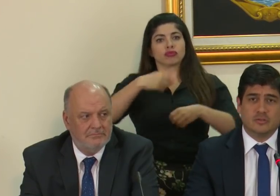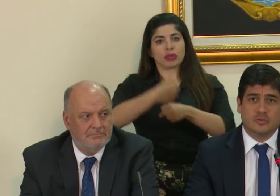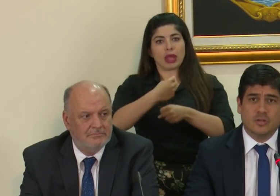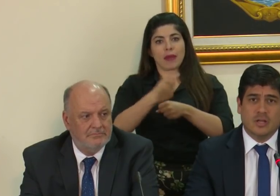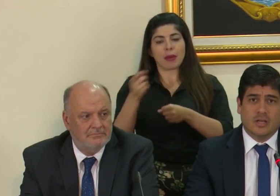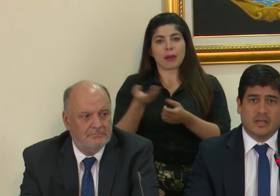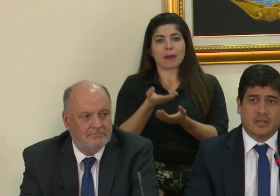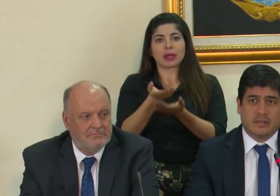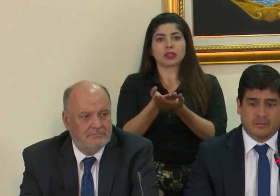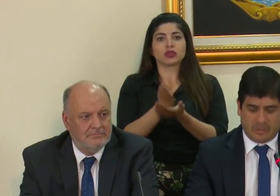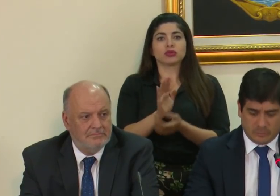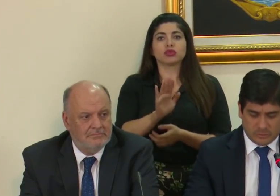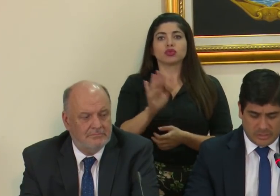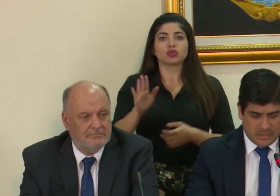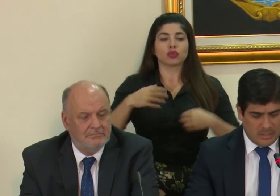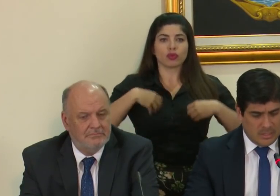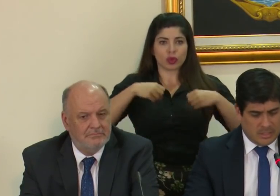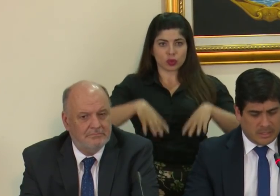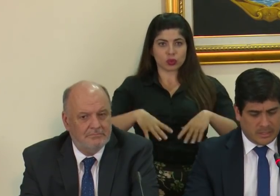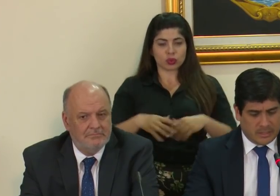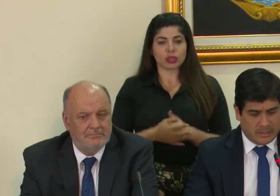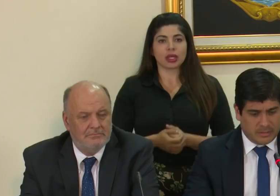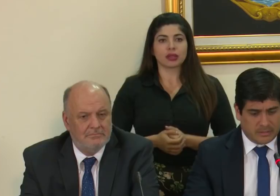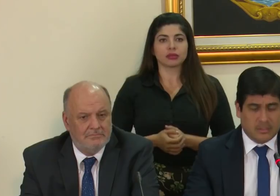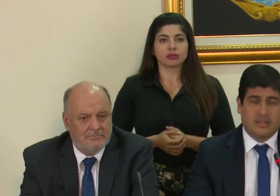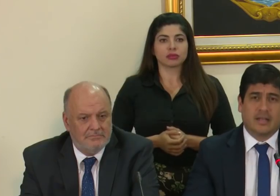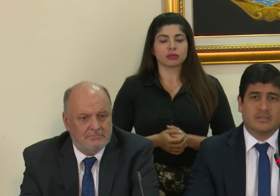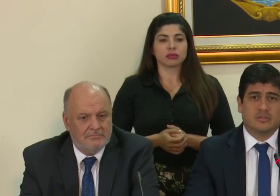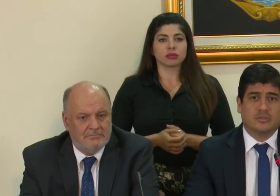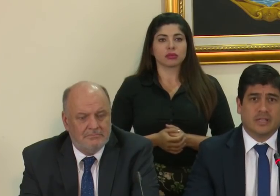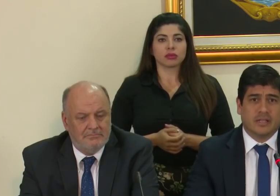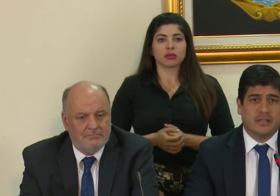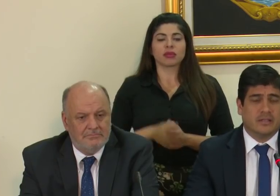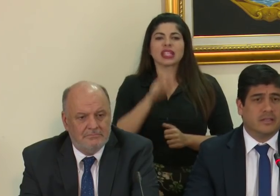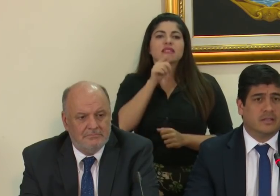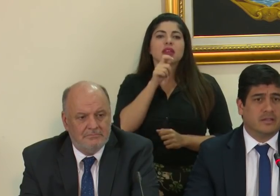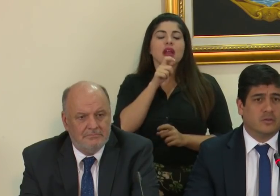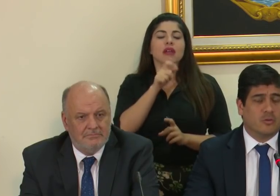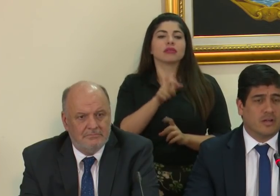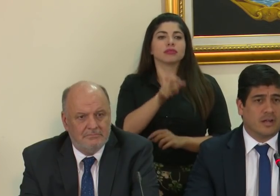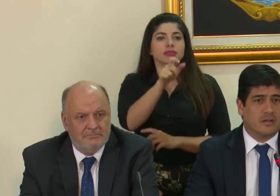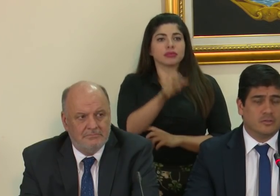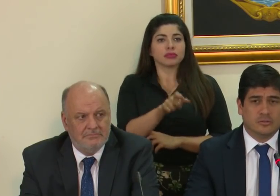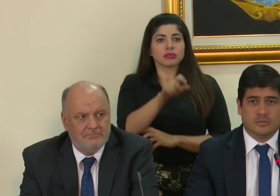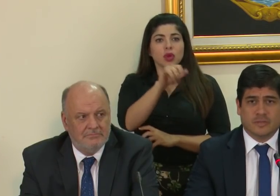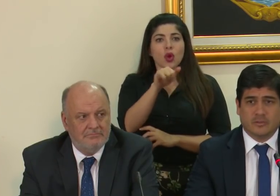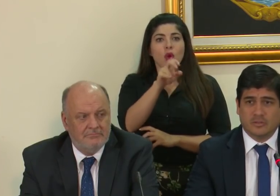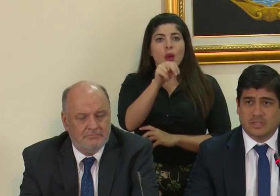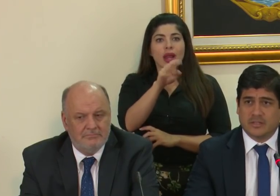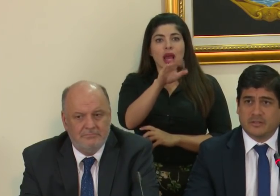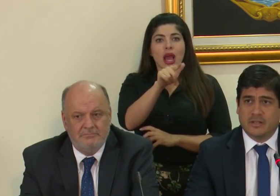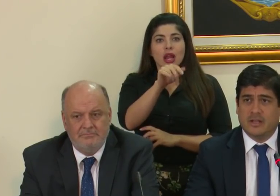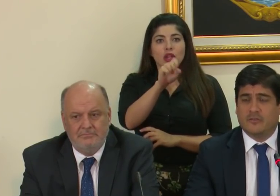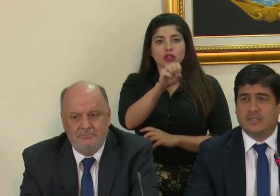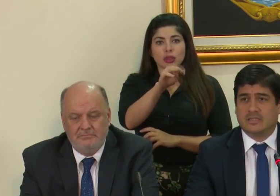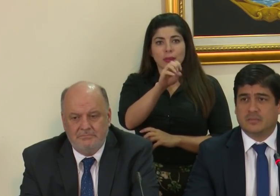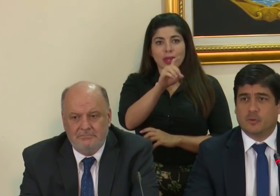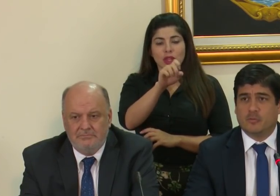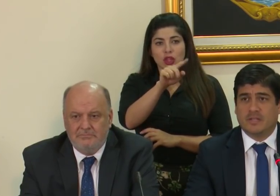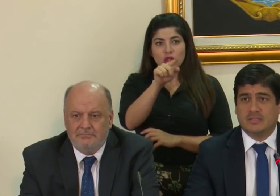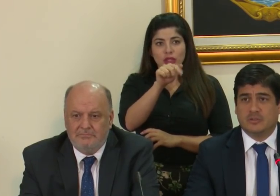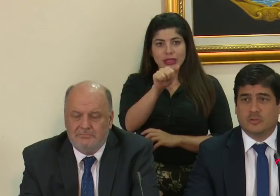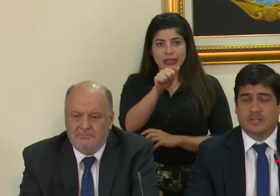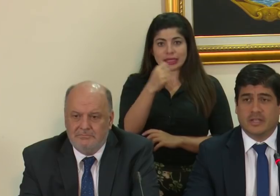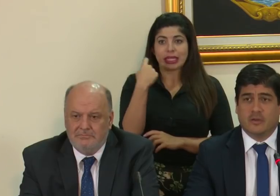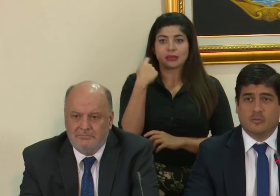han presentado su renuncia. El caso de don Juan Carlos Mendoza, quien fue hasta